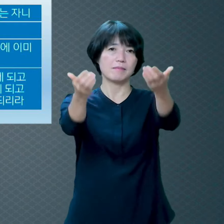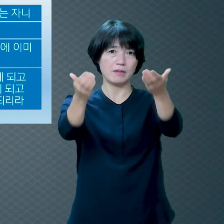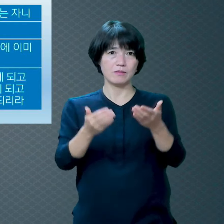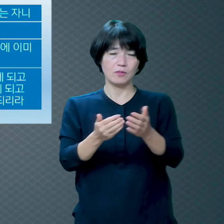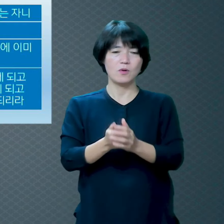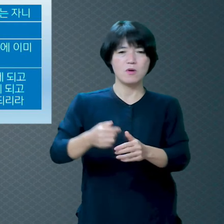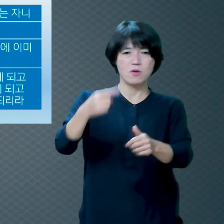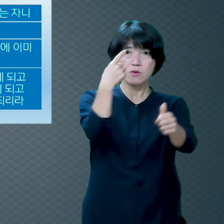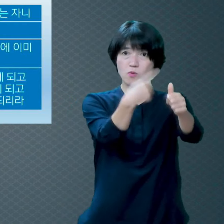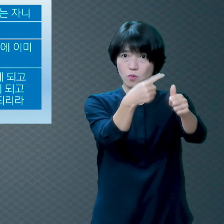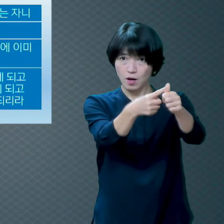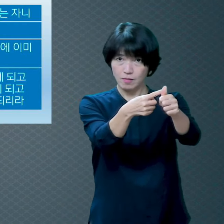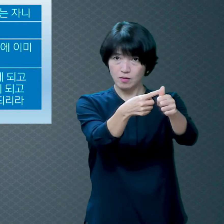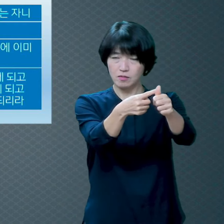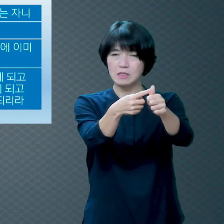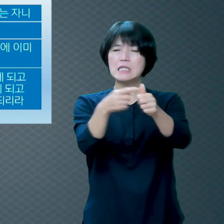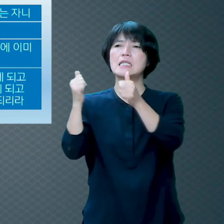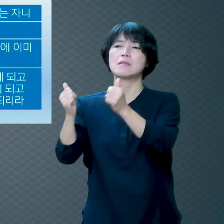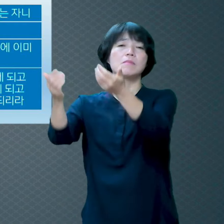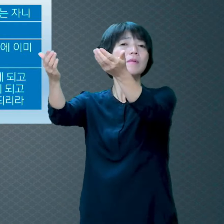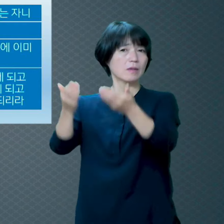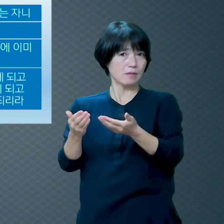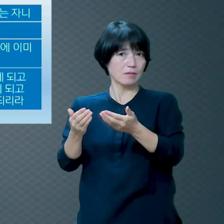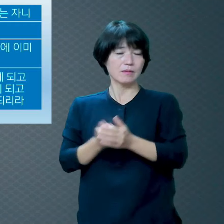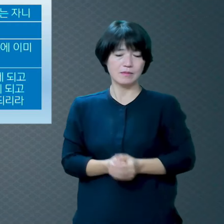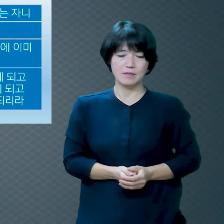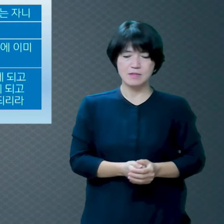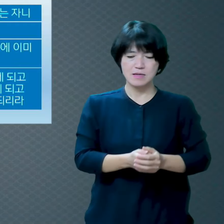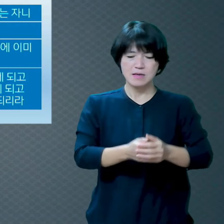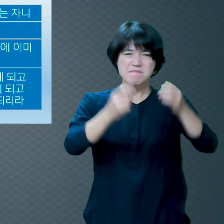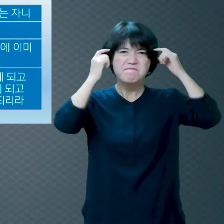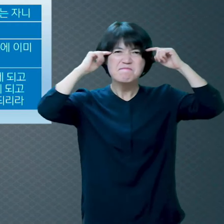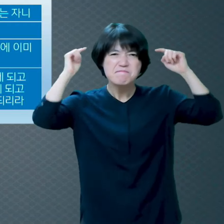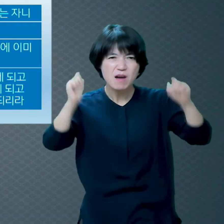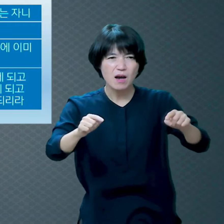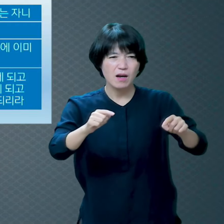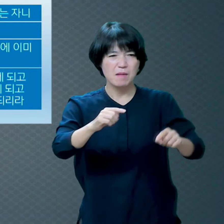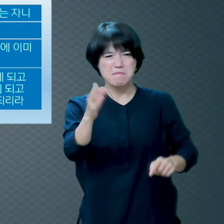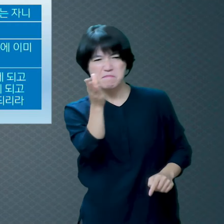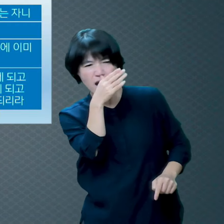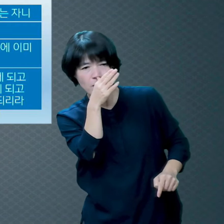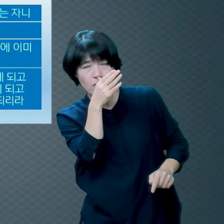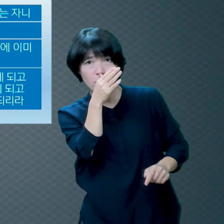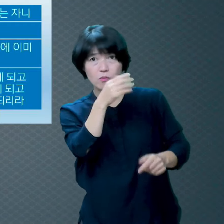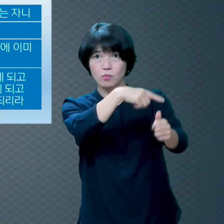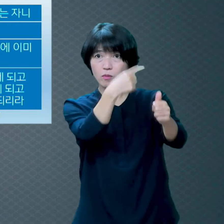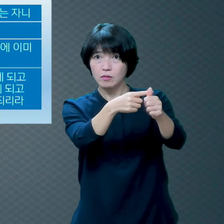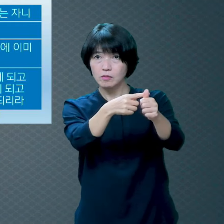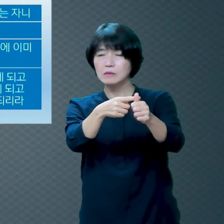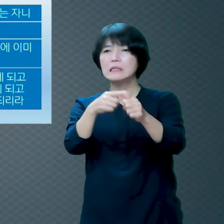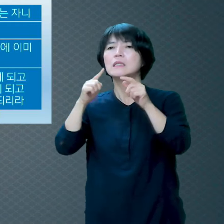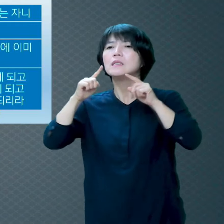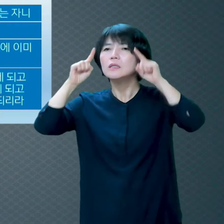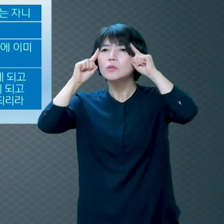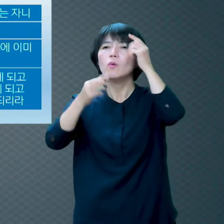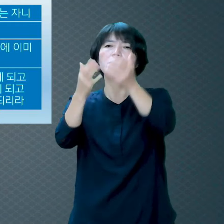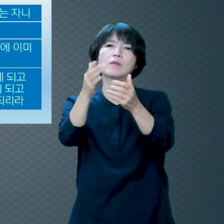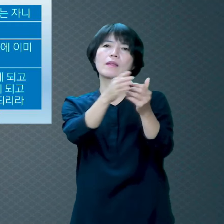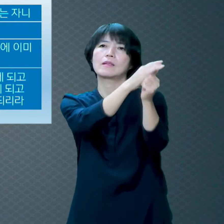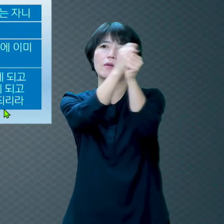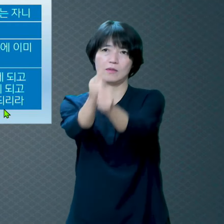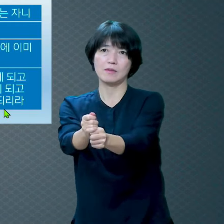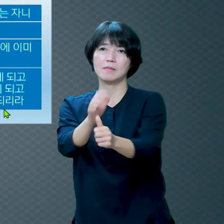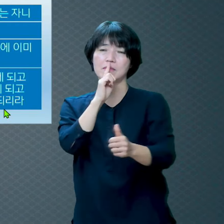것이 잡혀가는 조건입니다 미련한 놈 지옥불에 들어가는 조건입니다 이게 하나님이